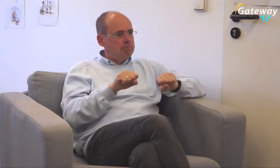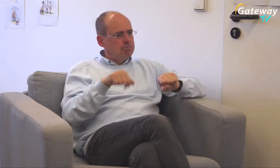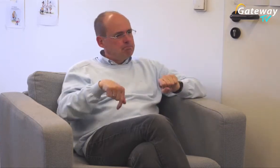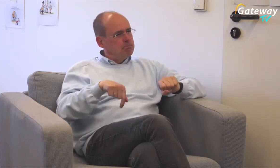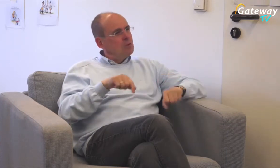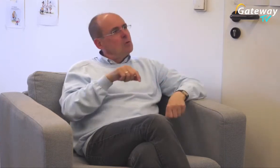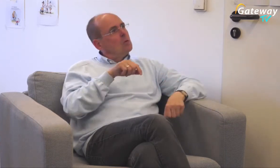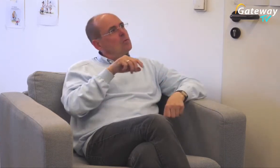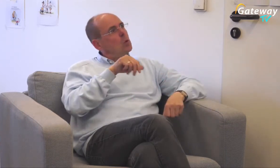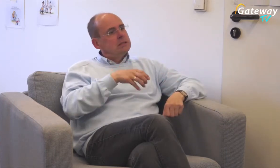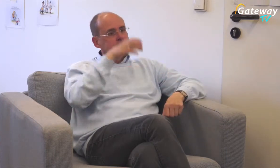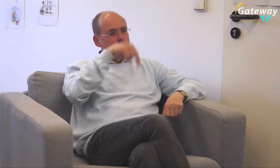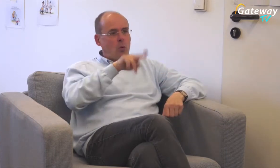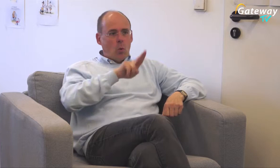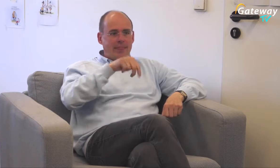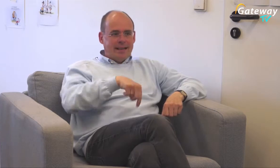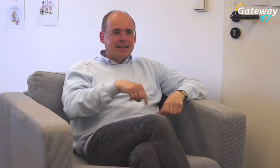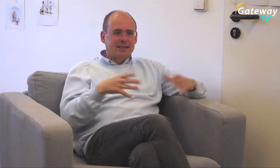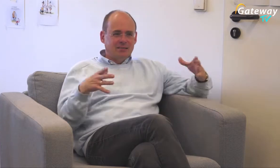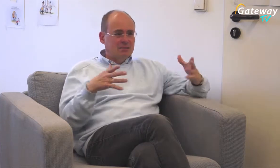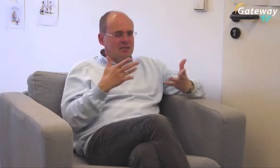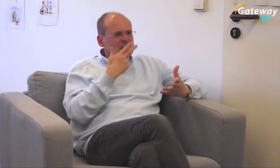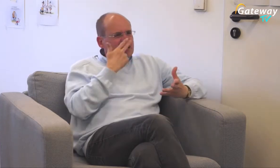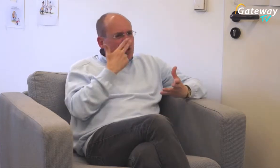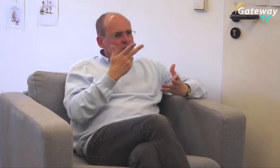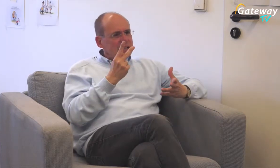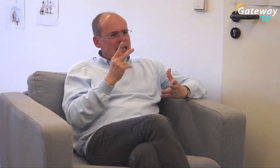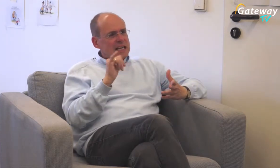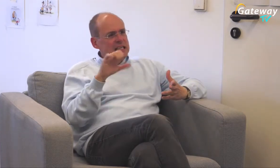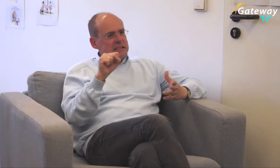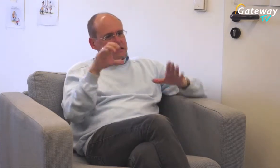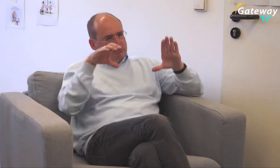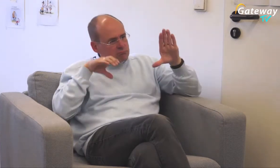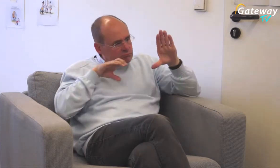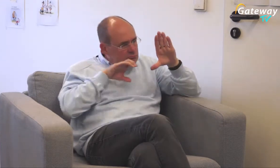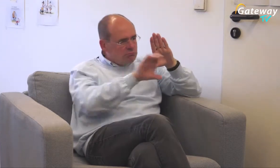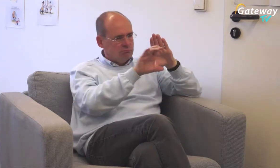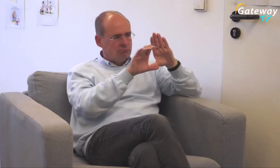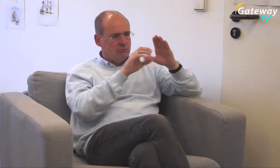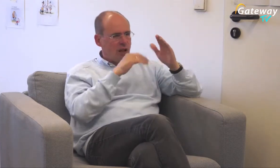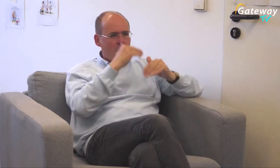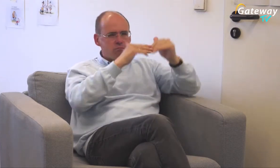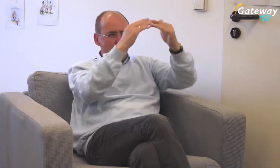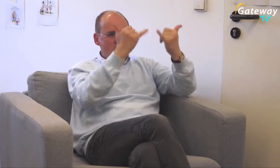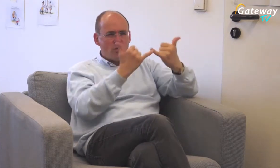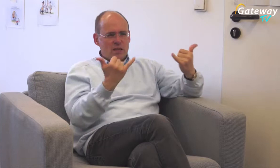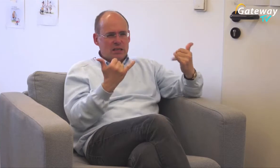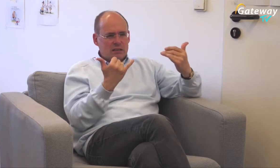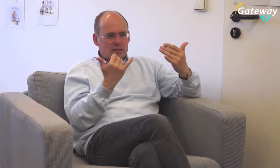Das Hochschulsystem von Würzburg, von der Uni Wie sieht das denn aus? Wie ist der